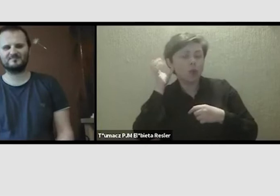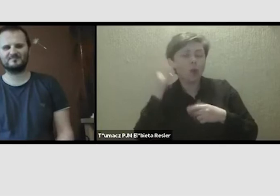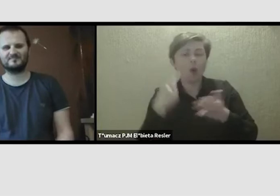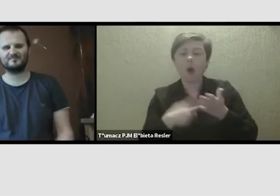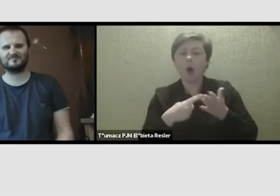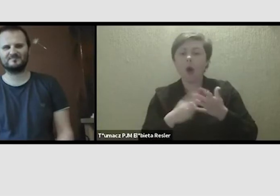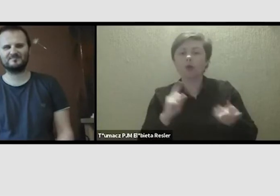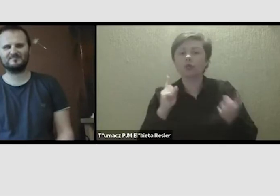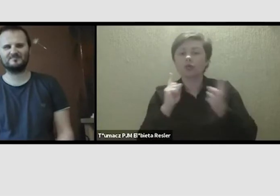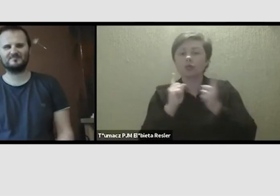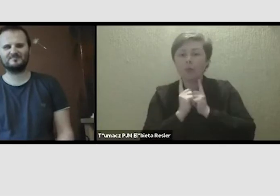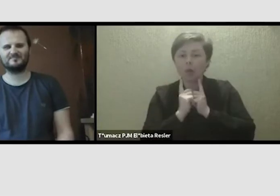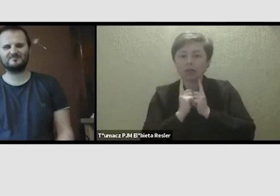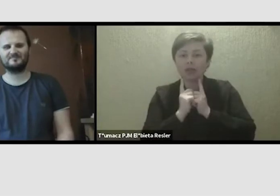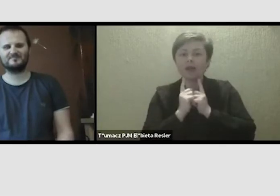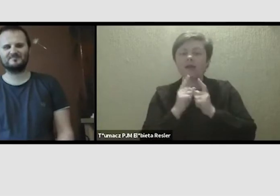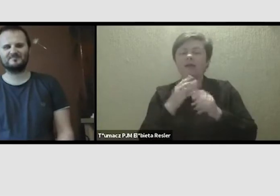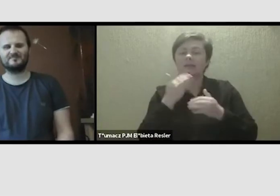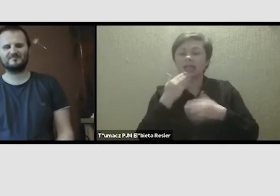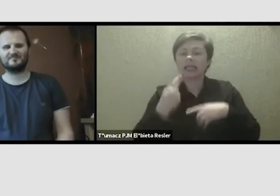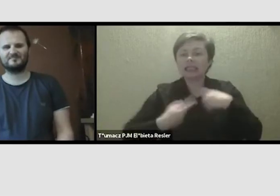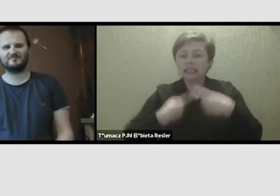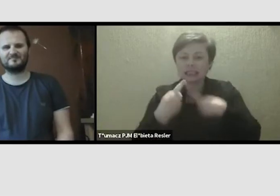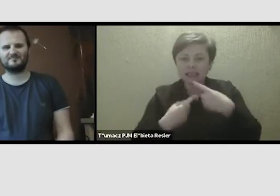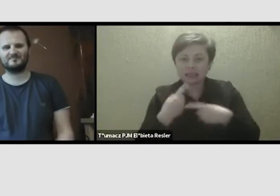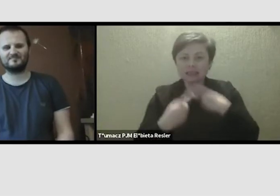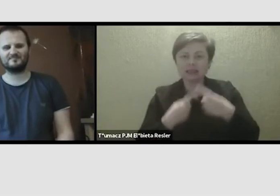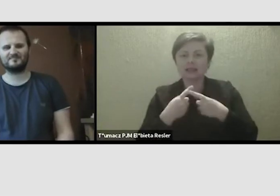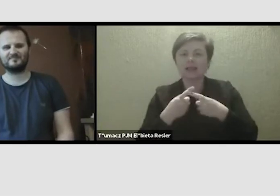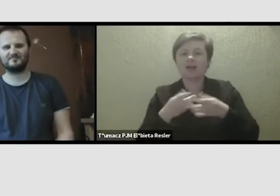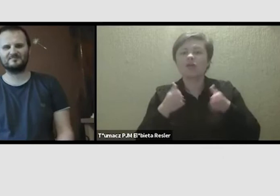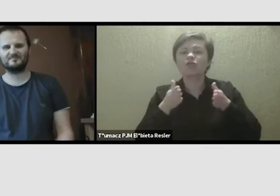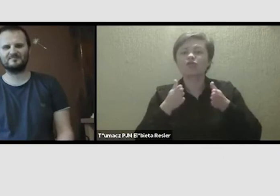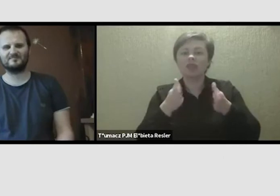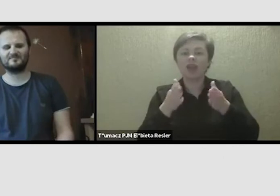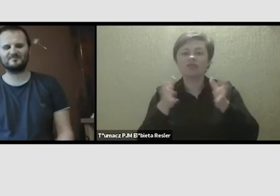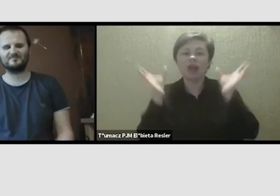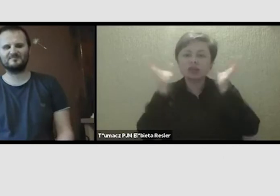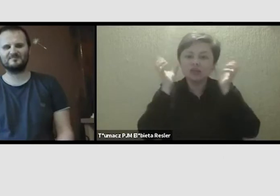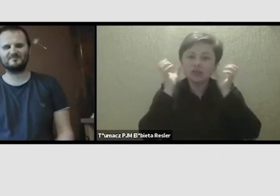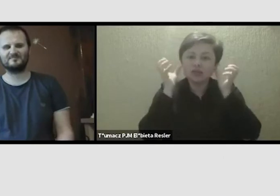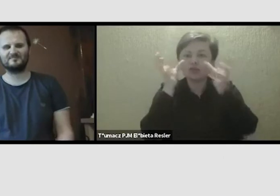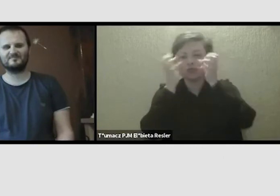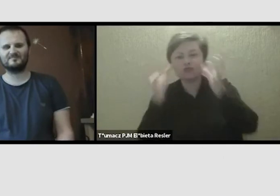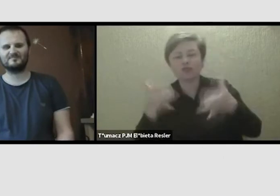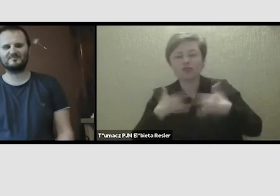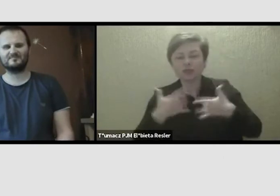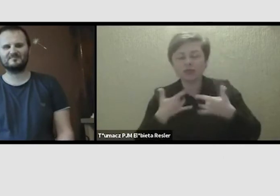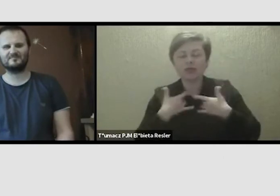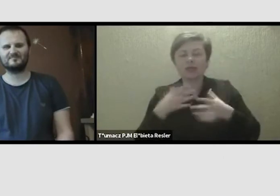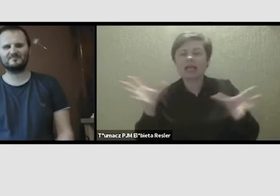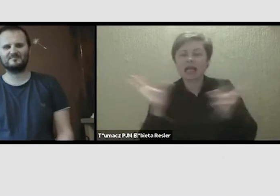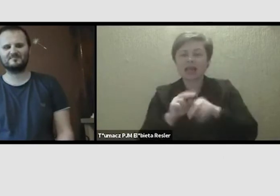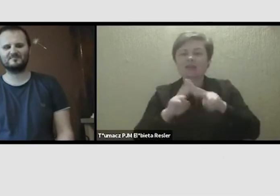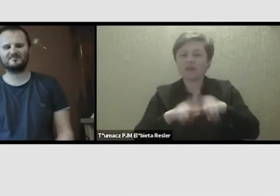z gośćmi w ramach cyklu Ścieżka zmysłów na slocie. Robimy go z Fundacją